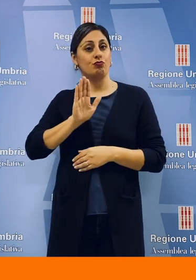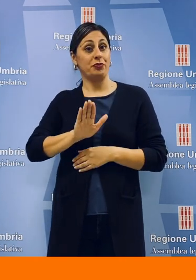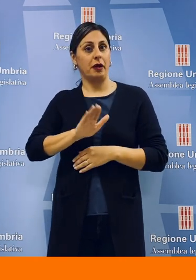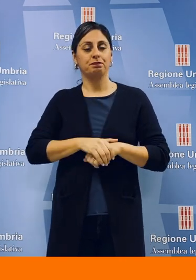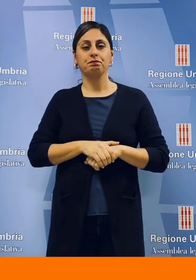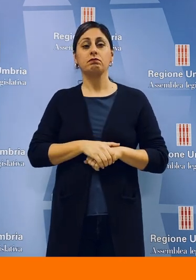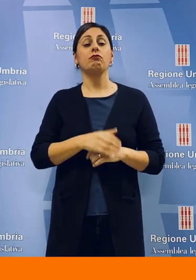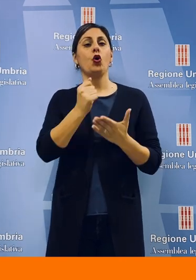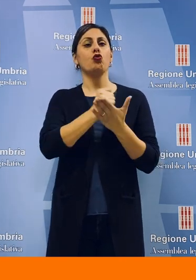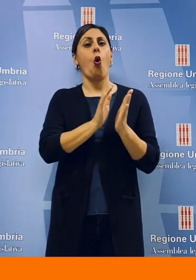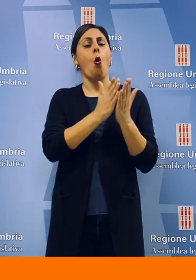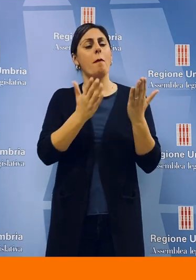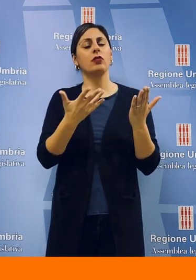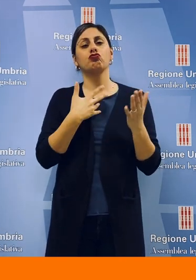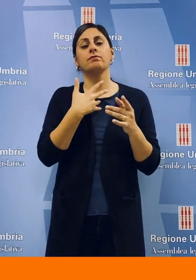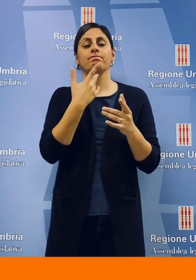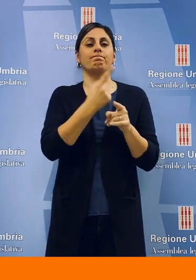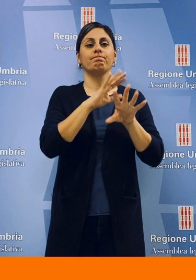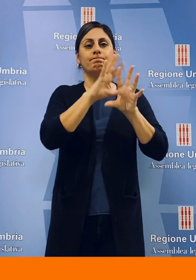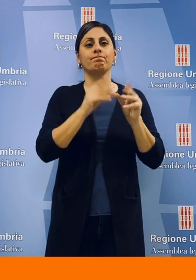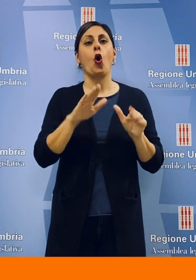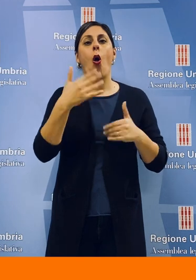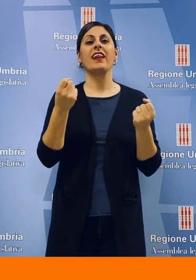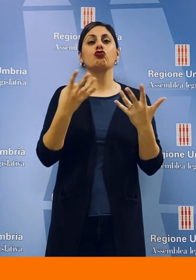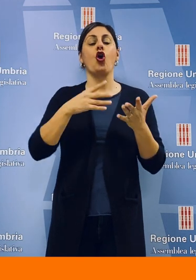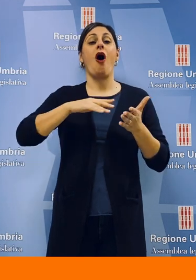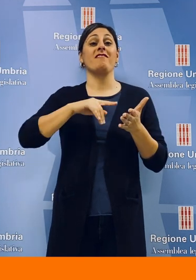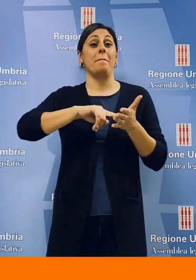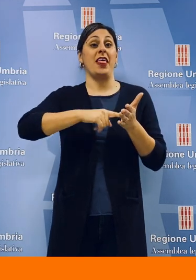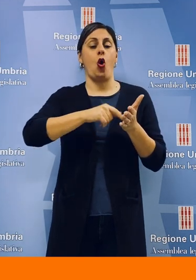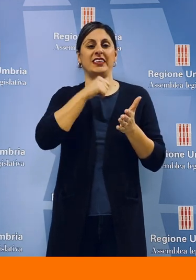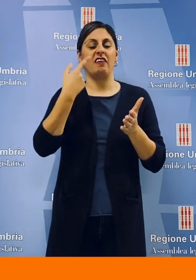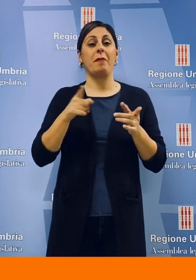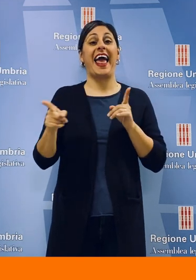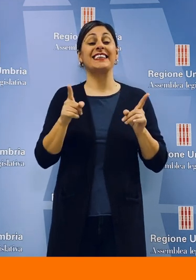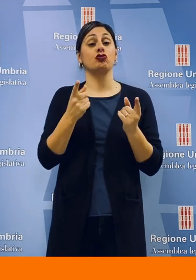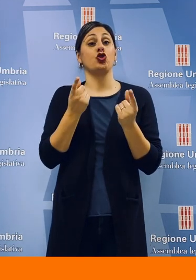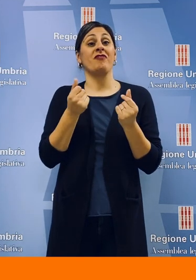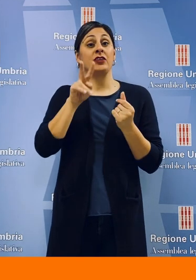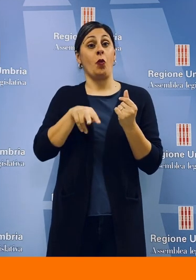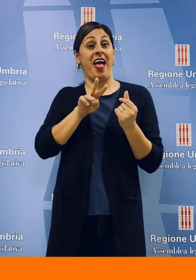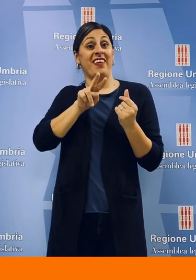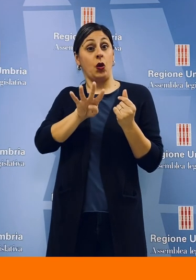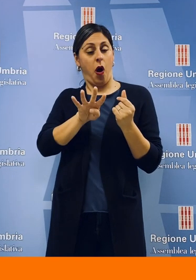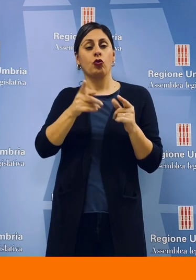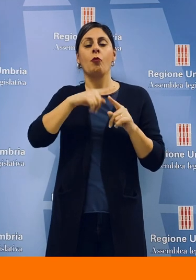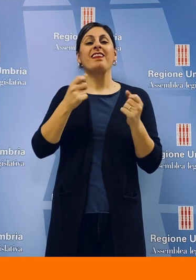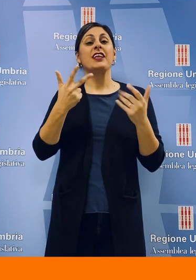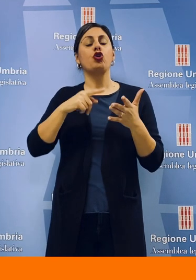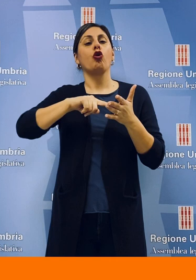documento prevede un fabbisogno di oltre 19 milioni per l'esercizio finanziario 2024 e di 18 milioni 600 mila euro